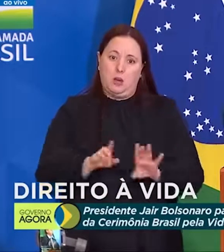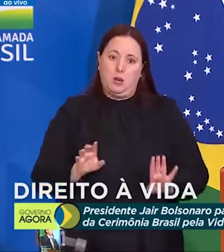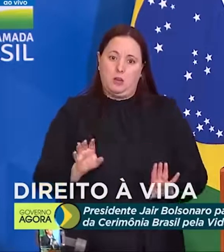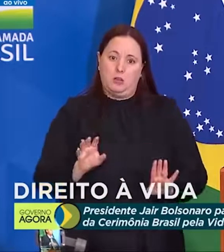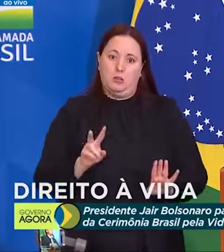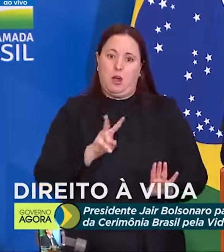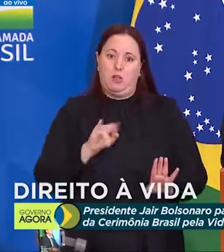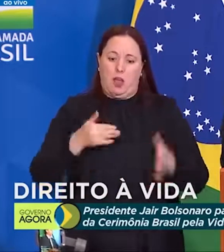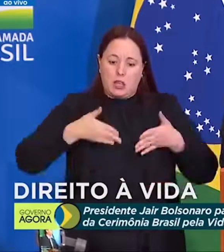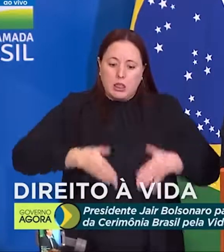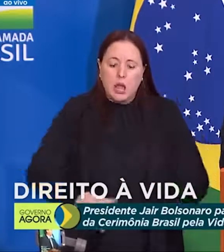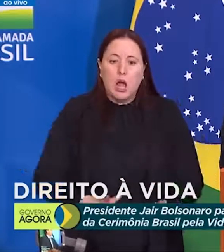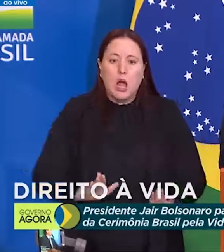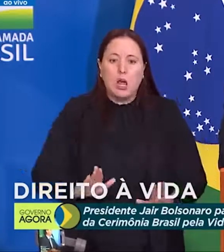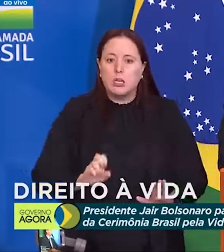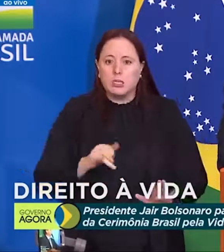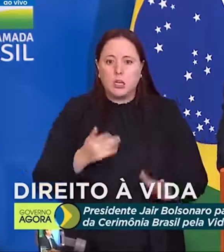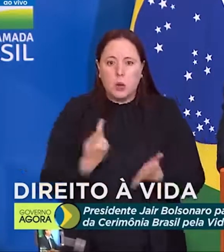enterrar, o urubu vai comer.